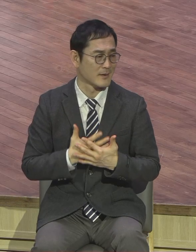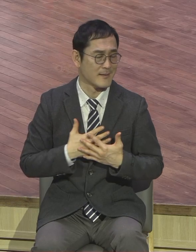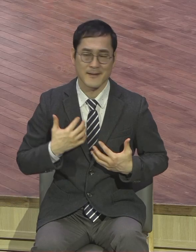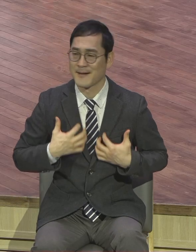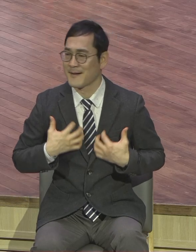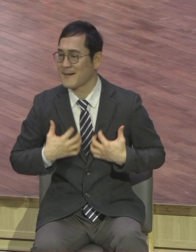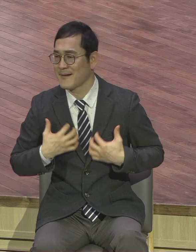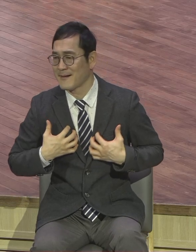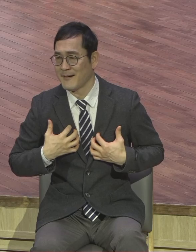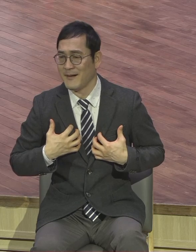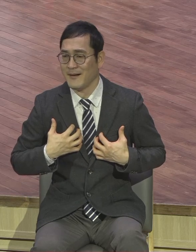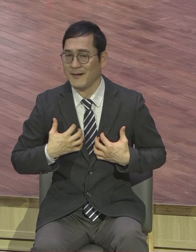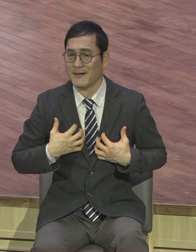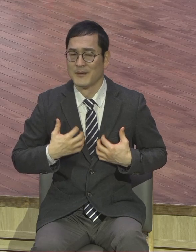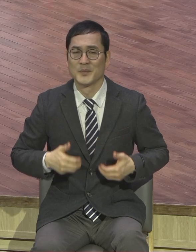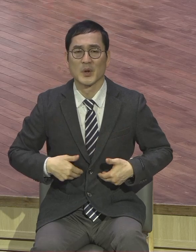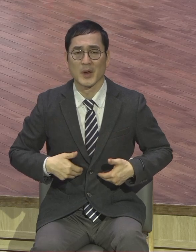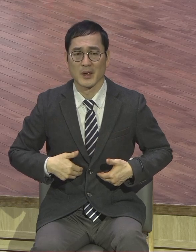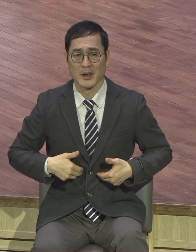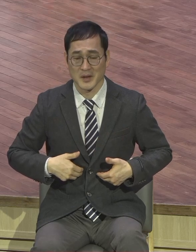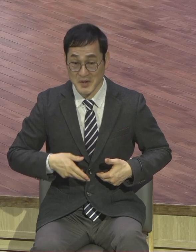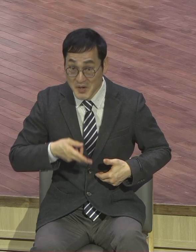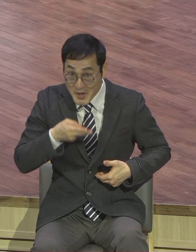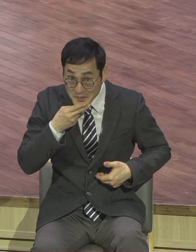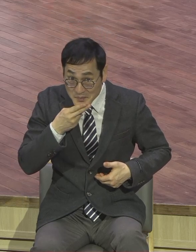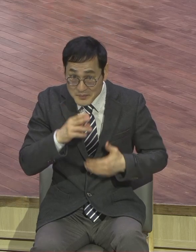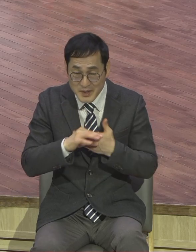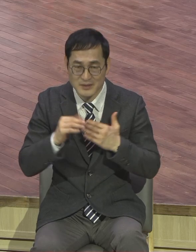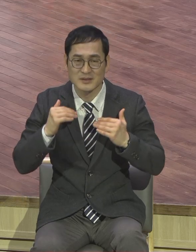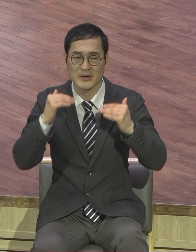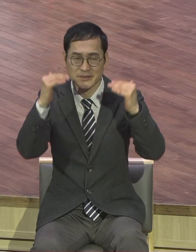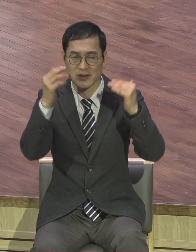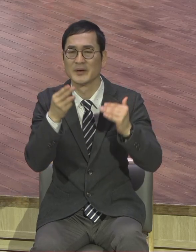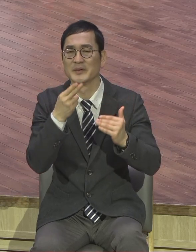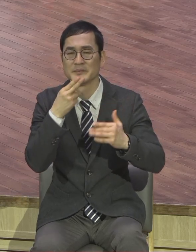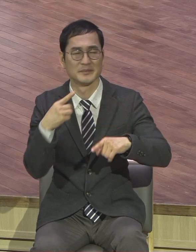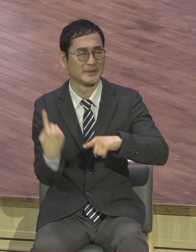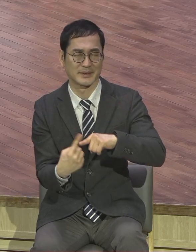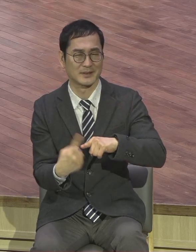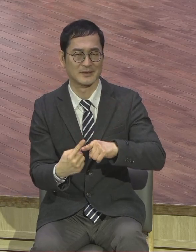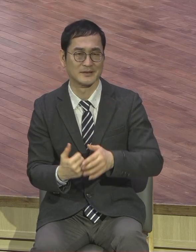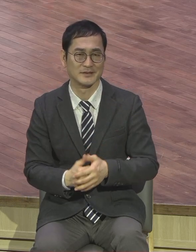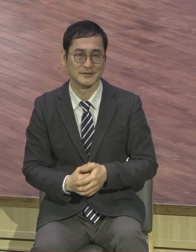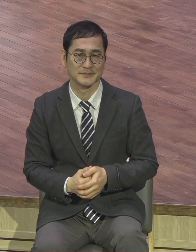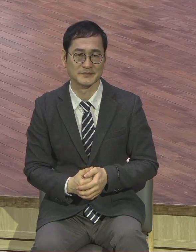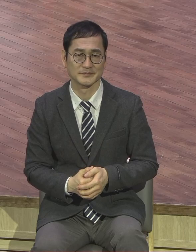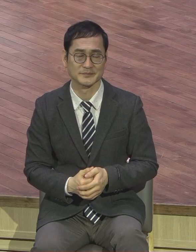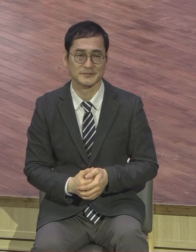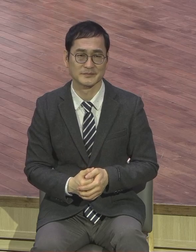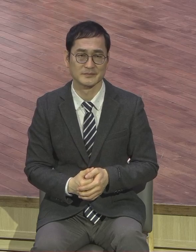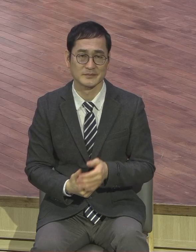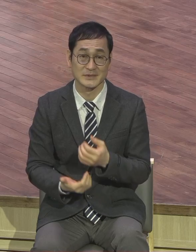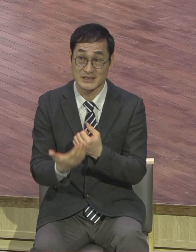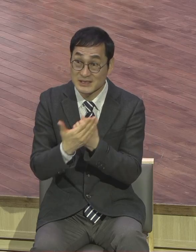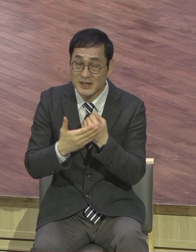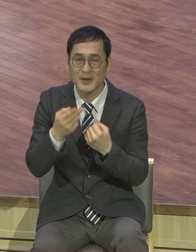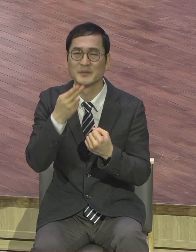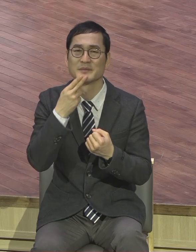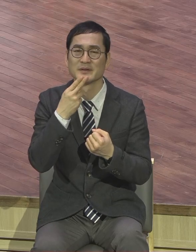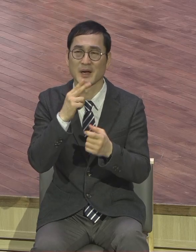슬램이 없다. 그건 성장이 없는 겁니다. 은혜를 못 받은 겁니다. 말씀을 못 깨달은 겁니다.